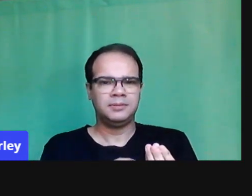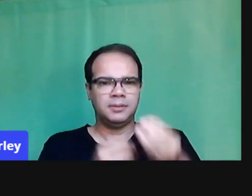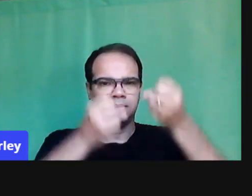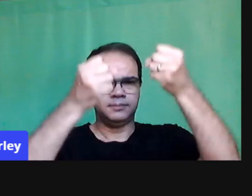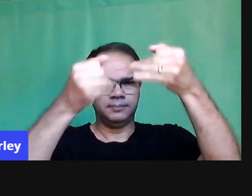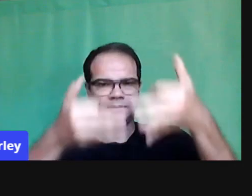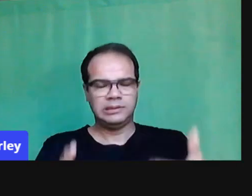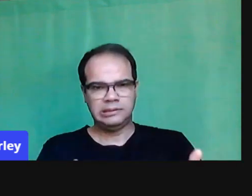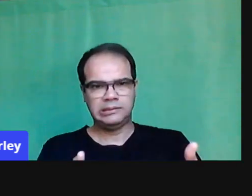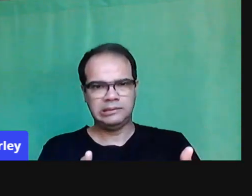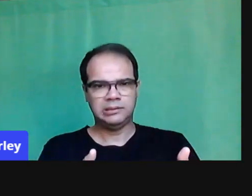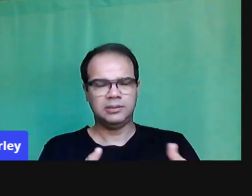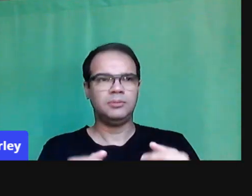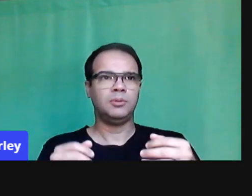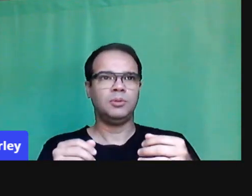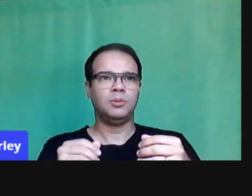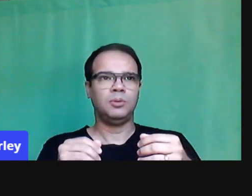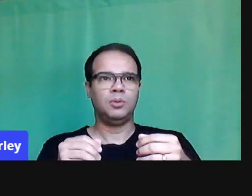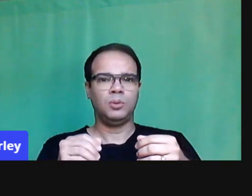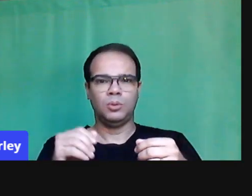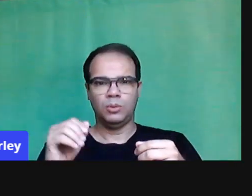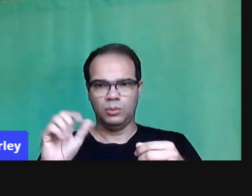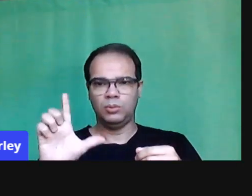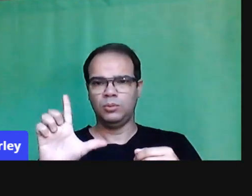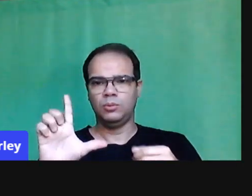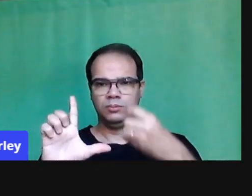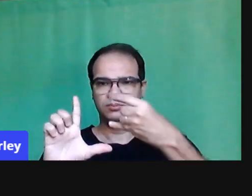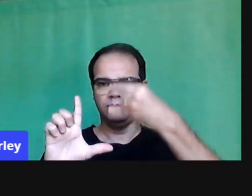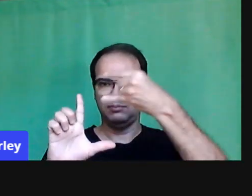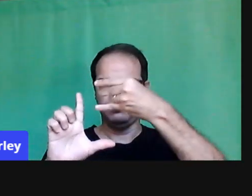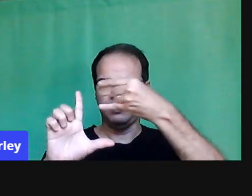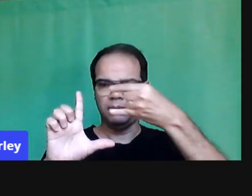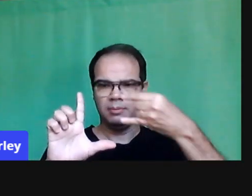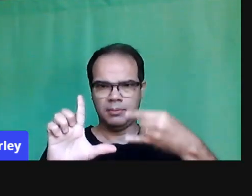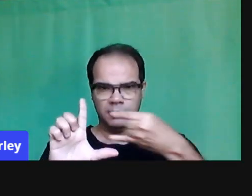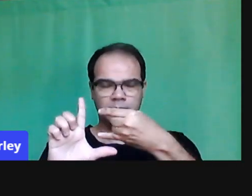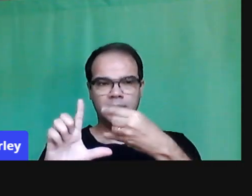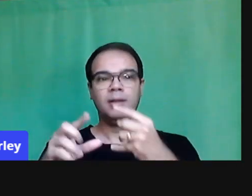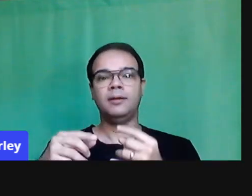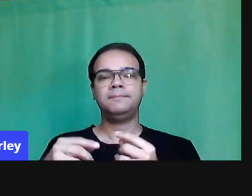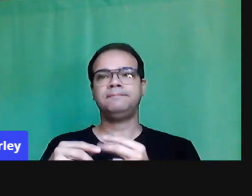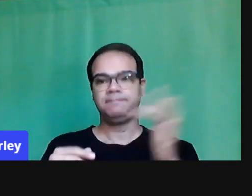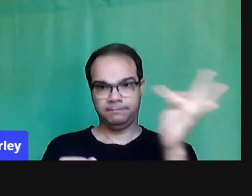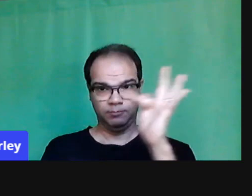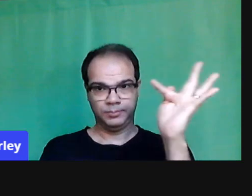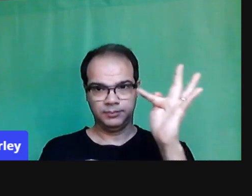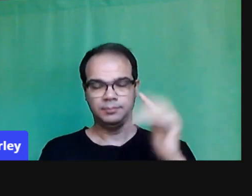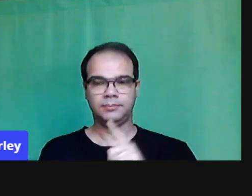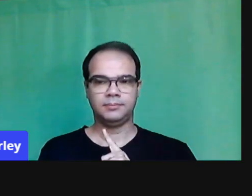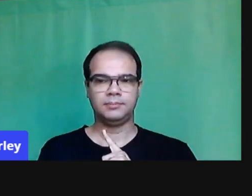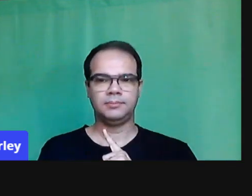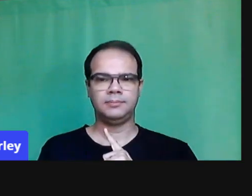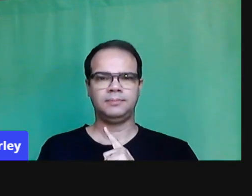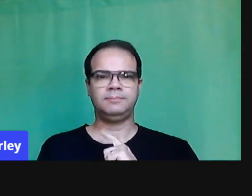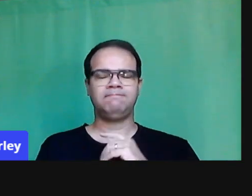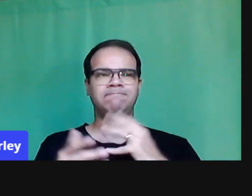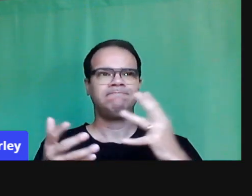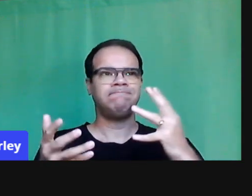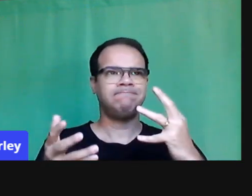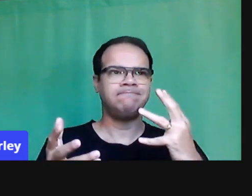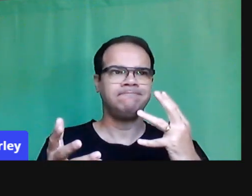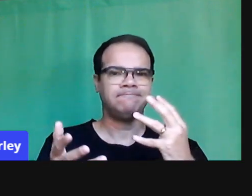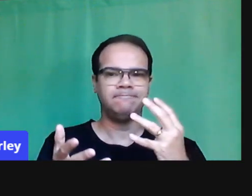alunos no Google Meet, né? Que é a ferramenta que a gente tem utilizado na universidade e essa interação não